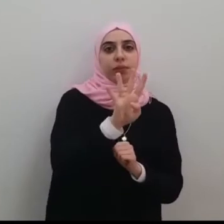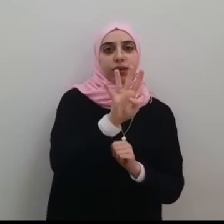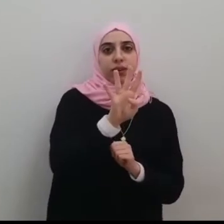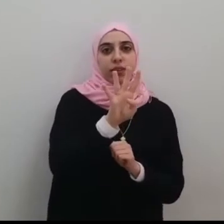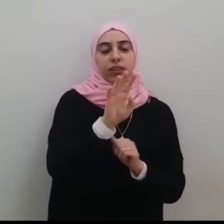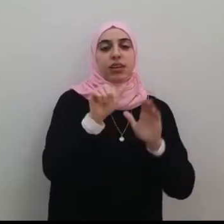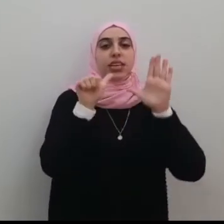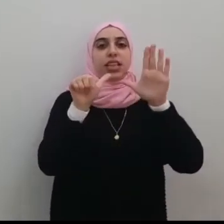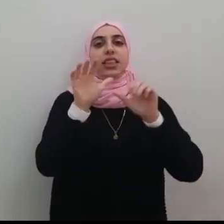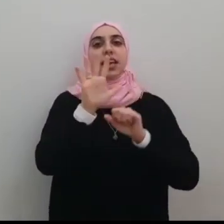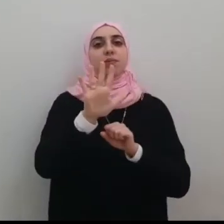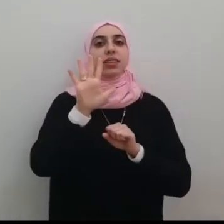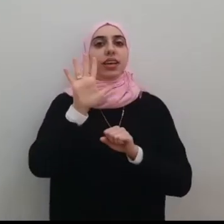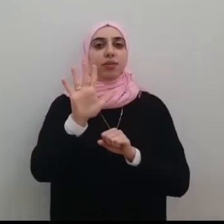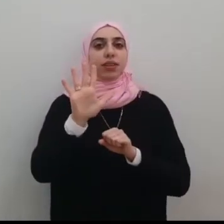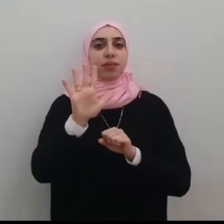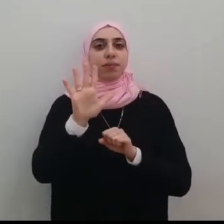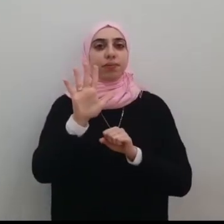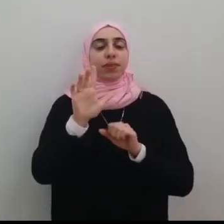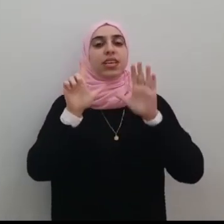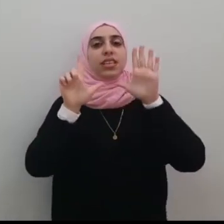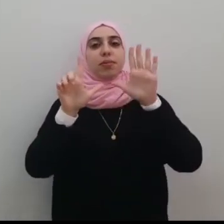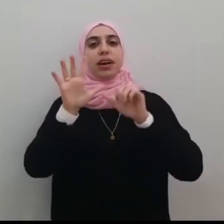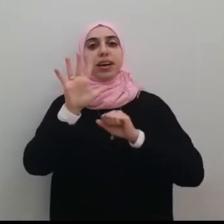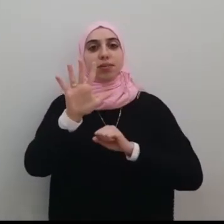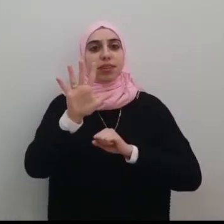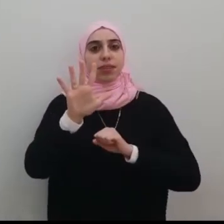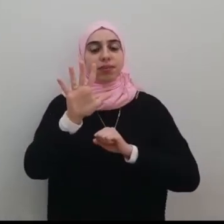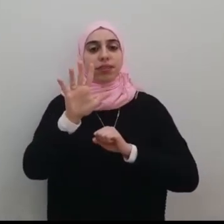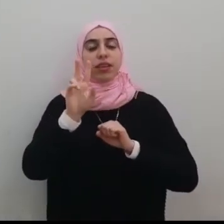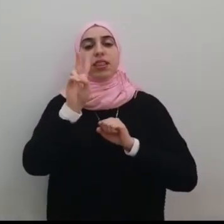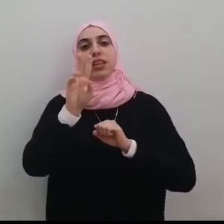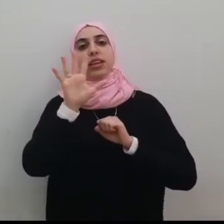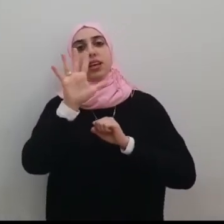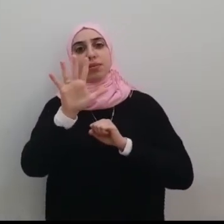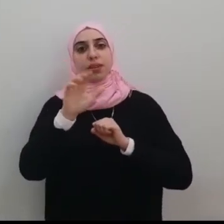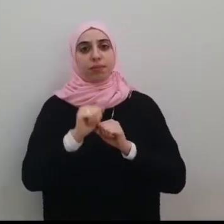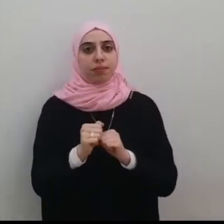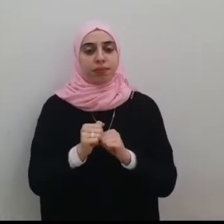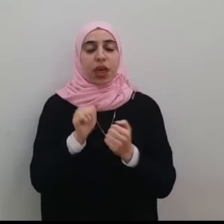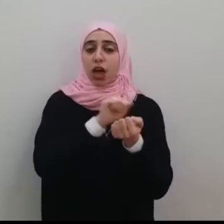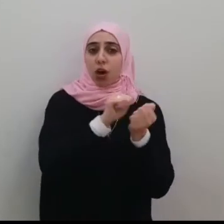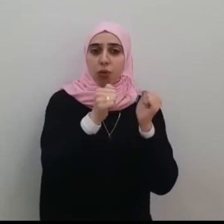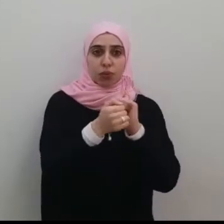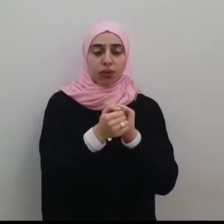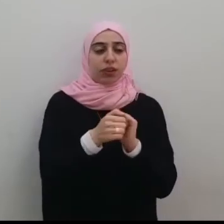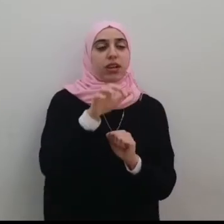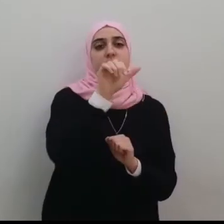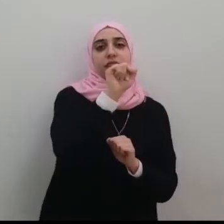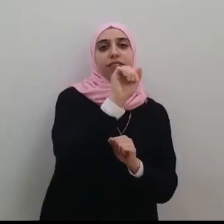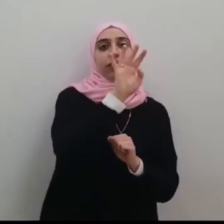-655-7525 أو 04